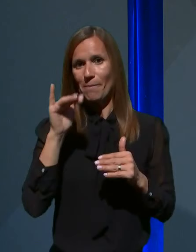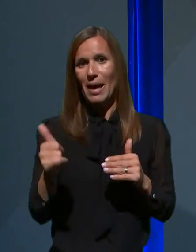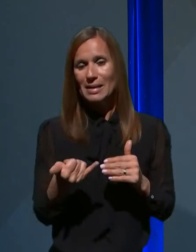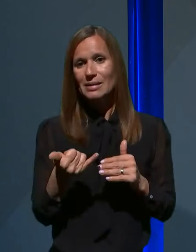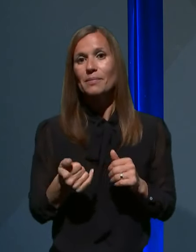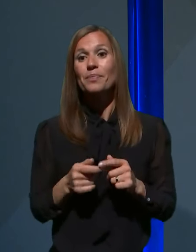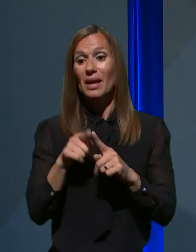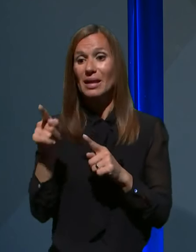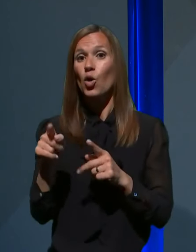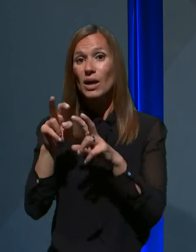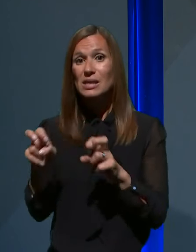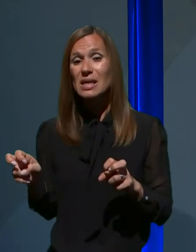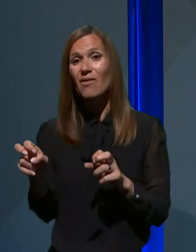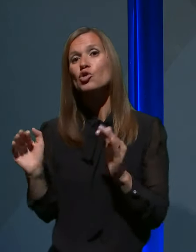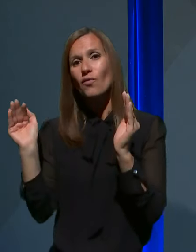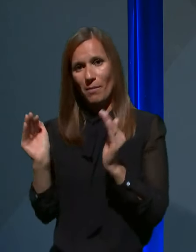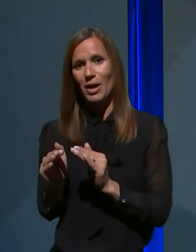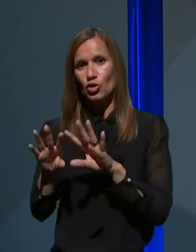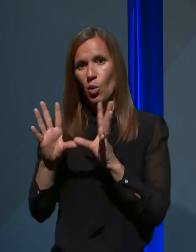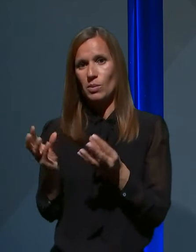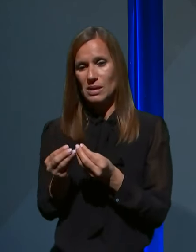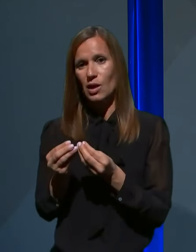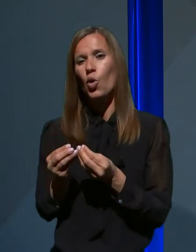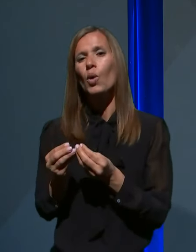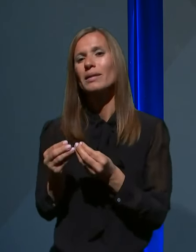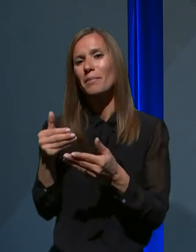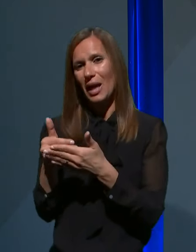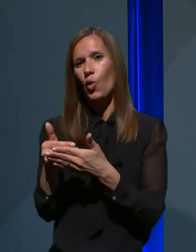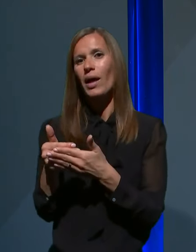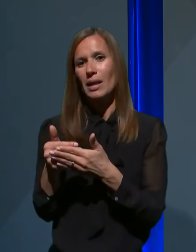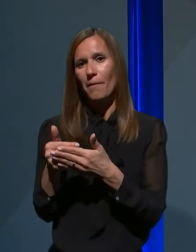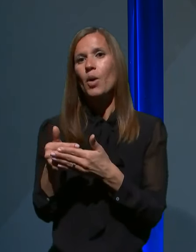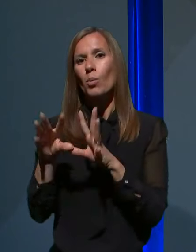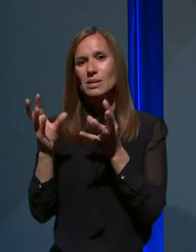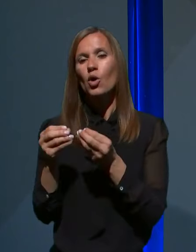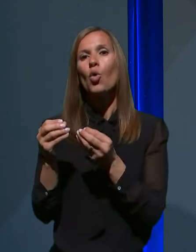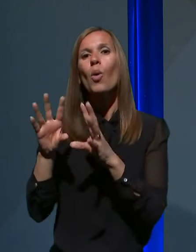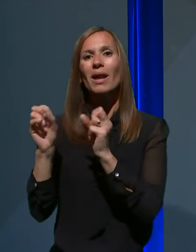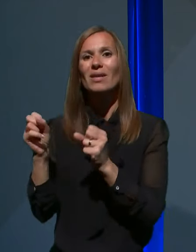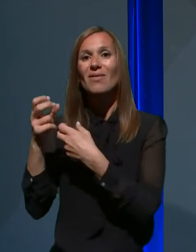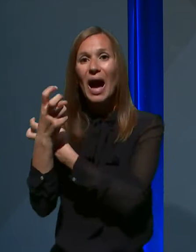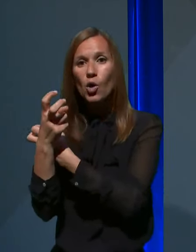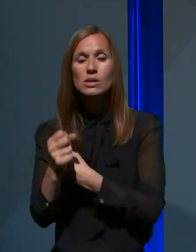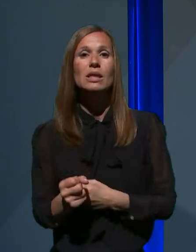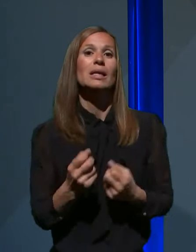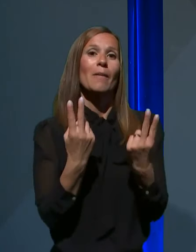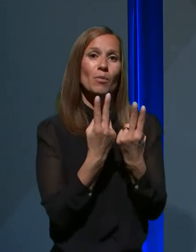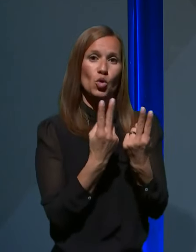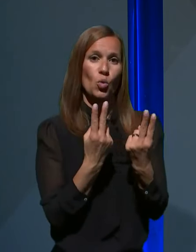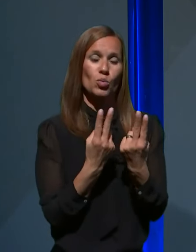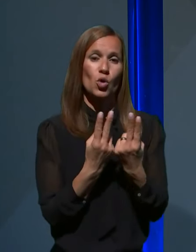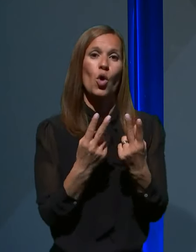Tako raziskavo so v manjšem obsegu in pri rejenem obsegu opravili v Avstriji in podobno raziskavo je